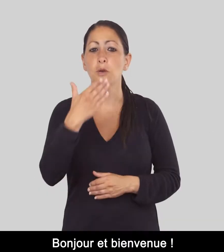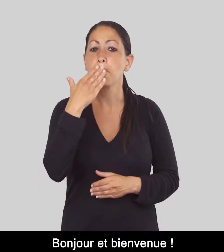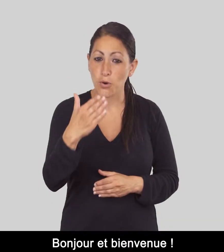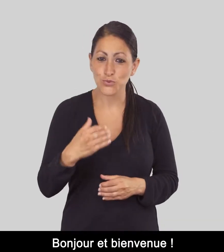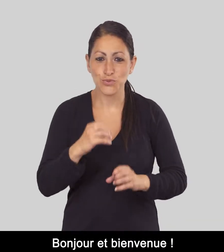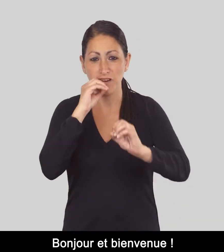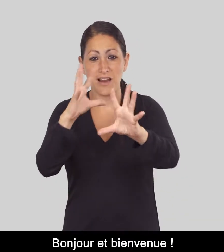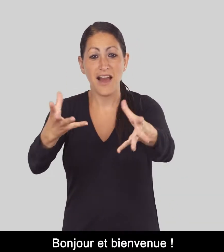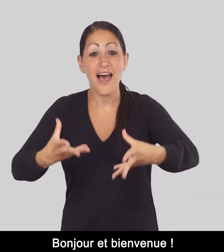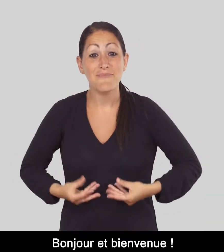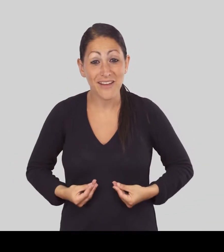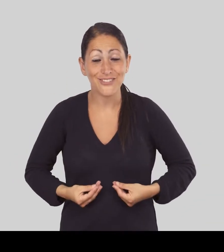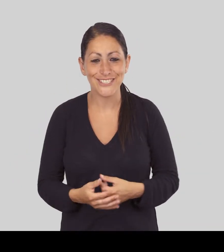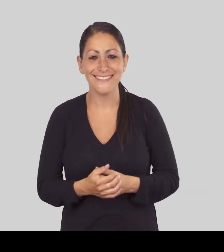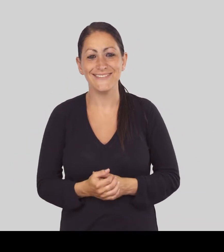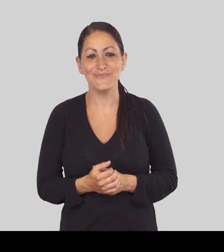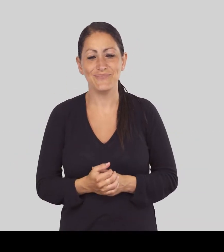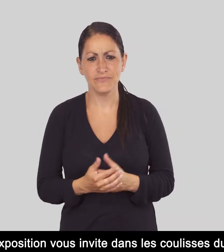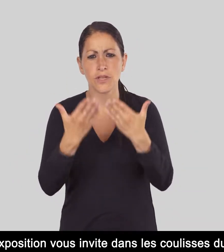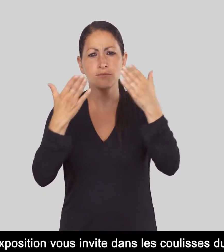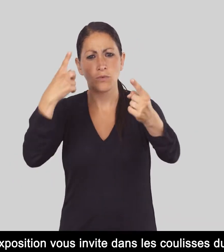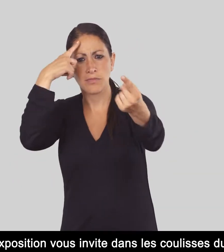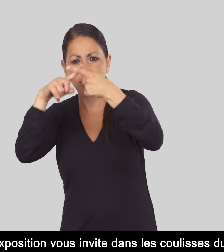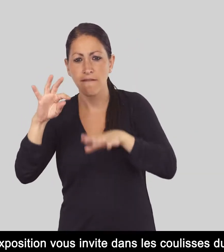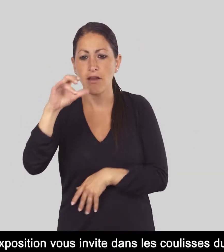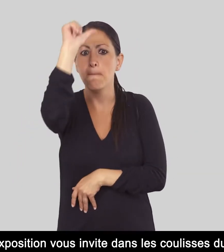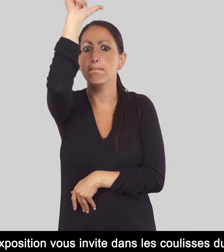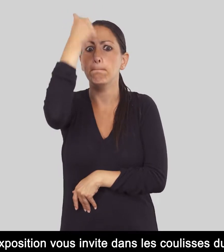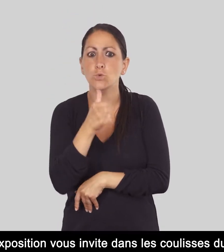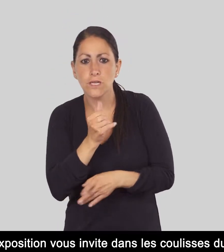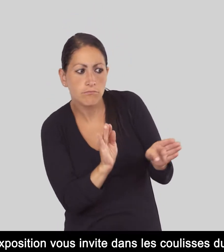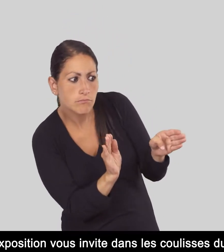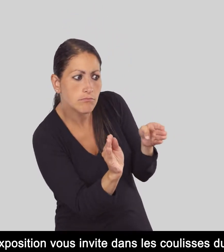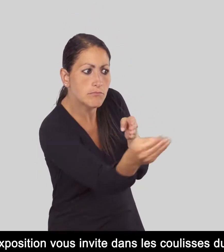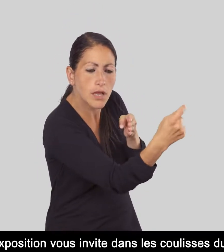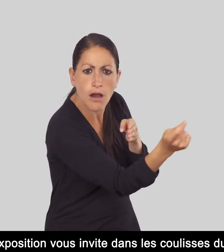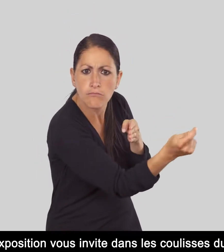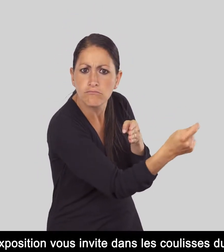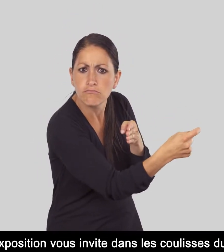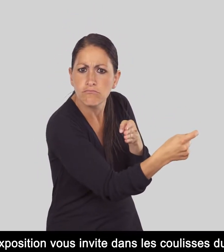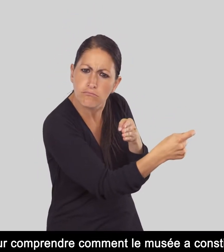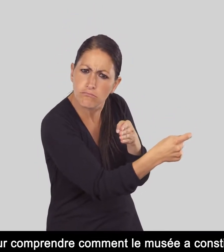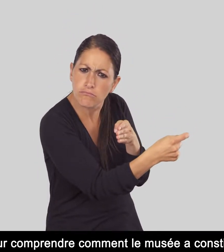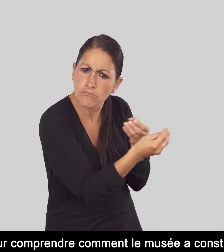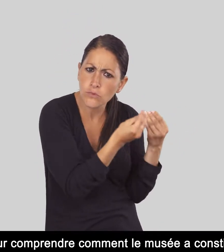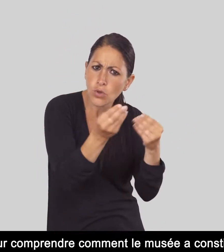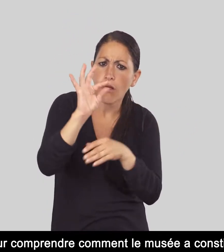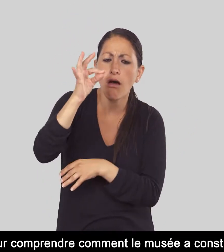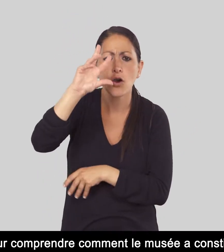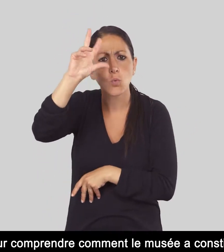Bonjour et bienvenue. Cette exposition vous invite dans les coulisses du musée pour comprendre comment le